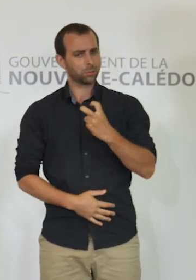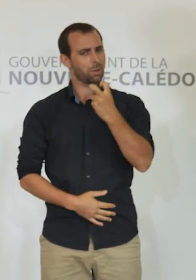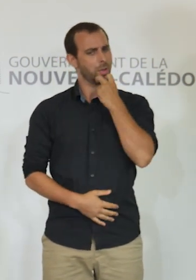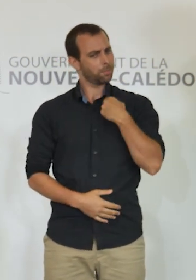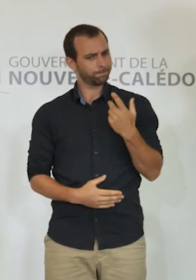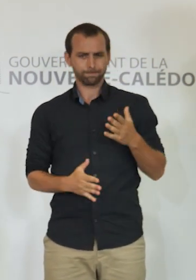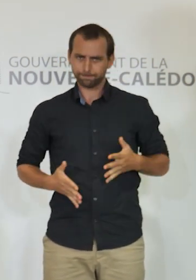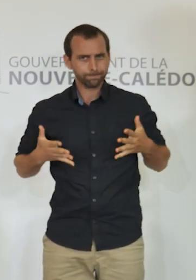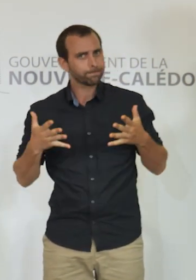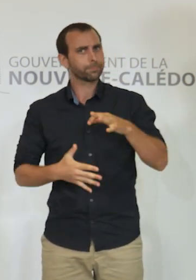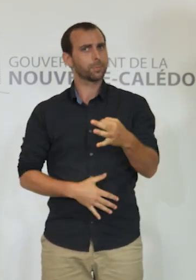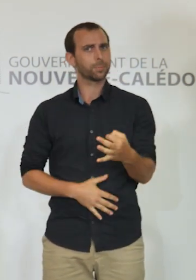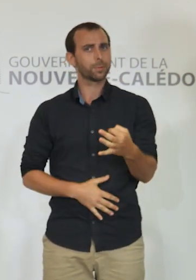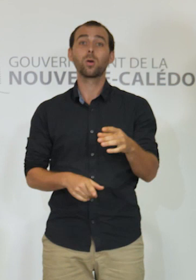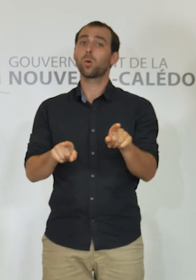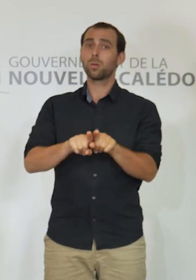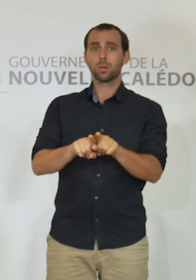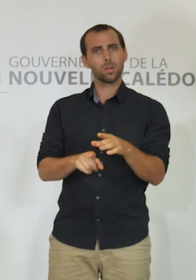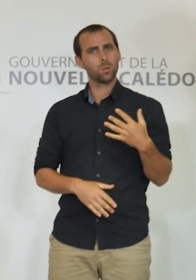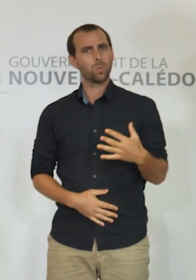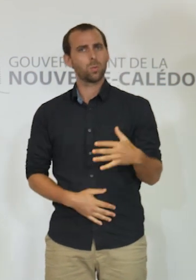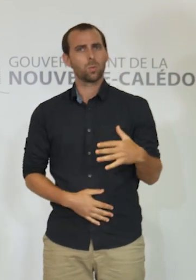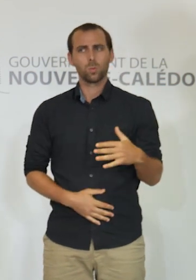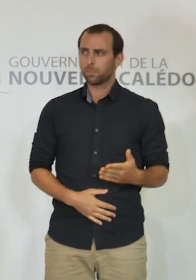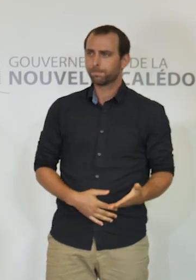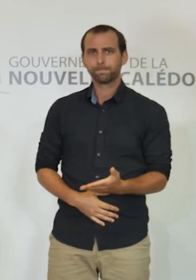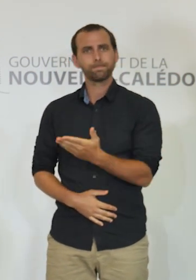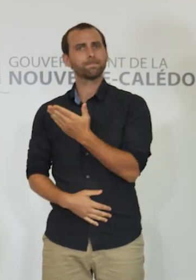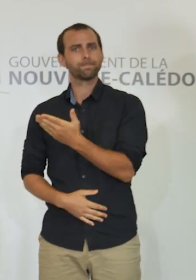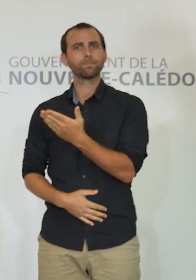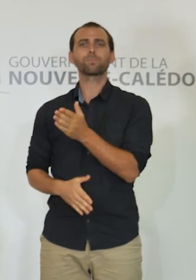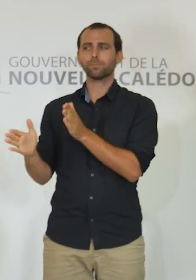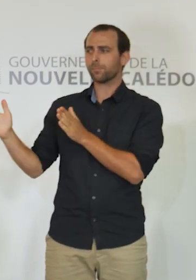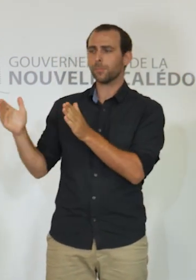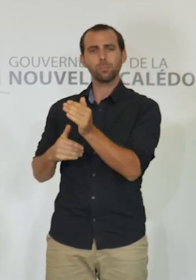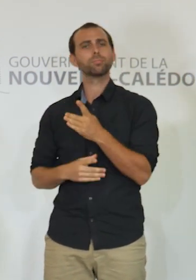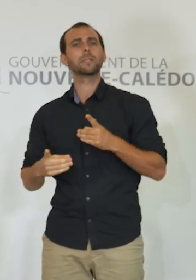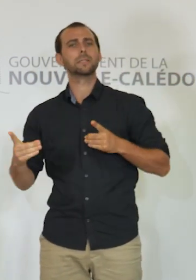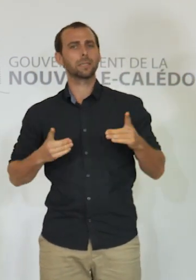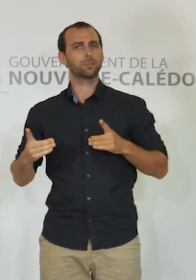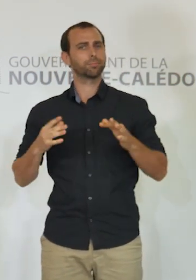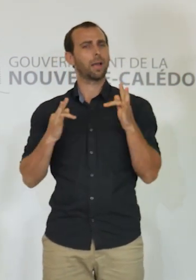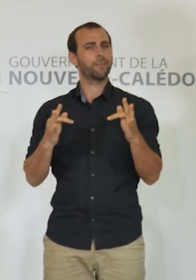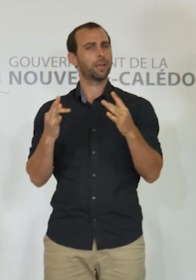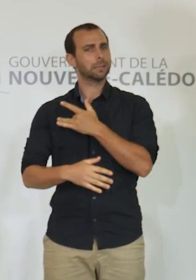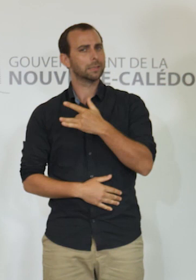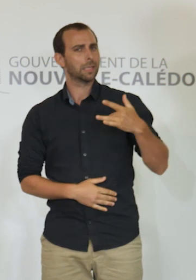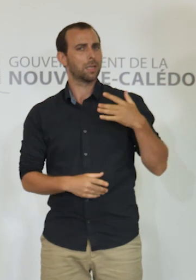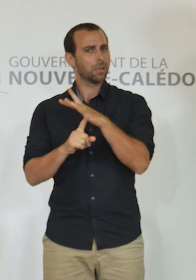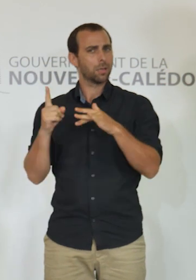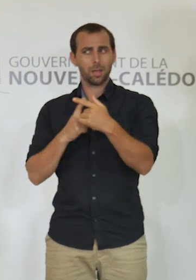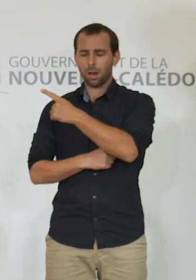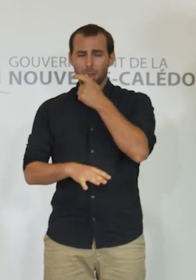à l'effort d'investigation considérable qui a été réalisé par la Direction des affaires sanitaires et sociales,